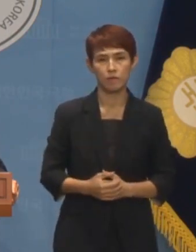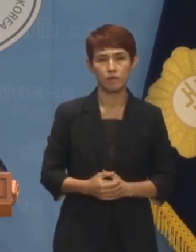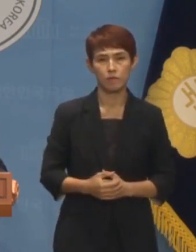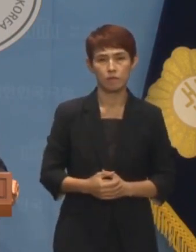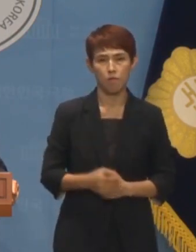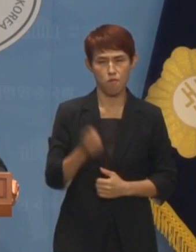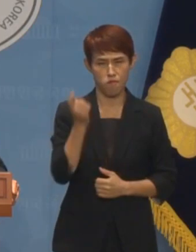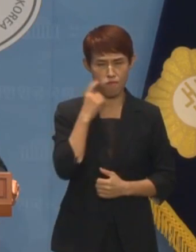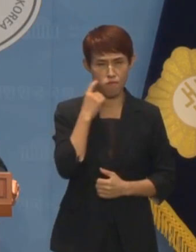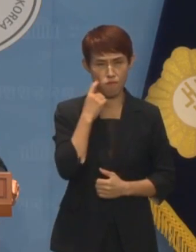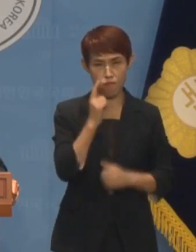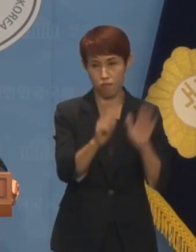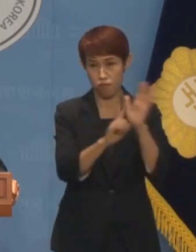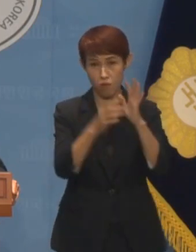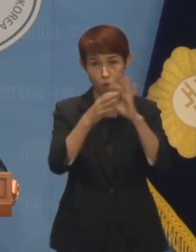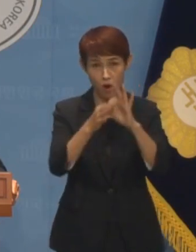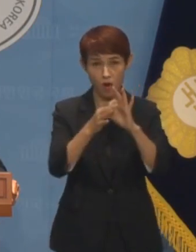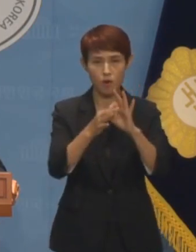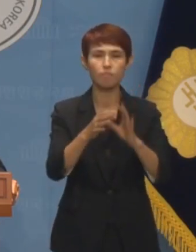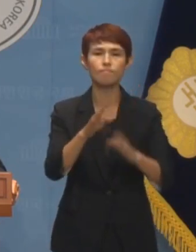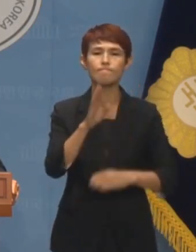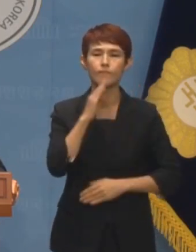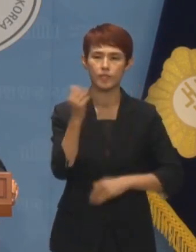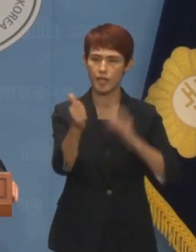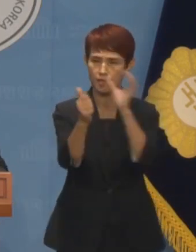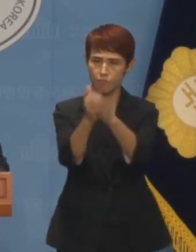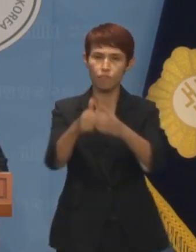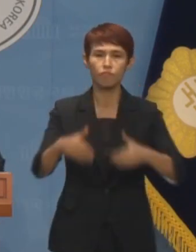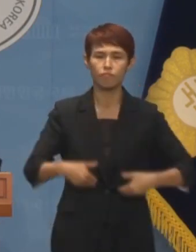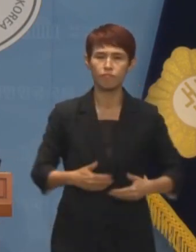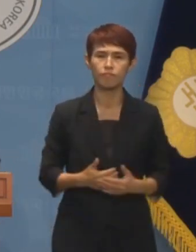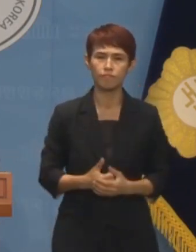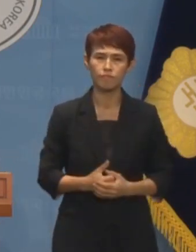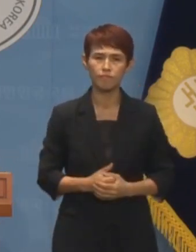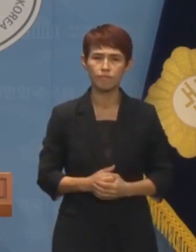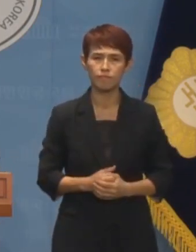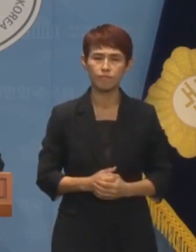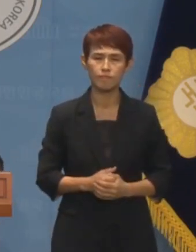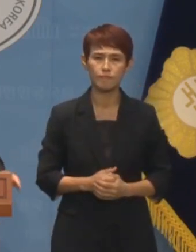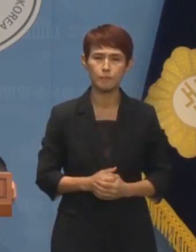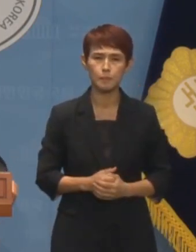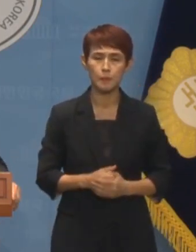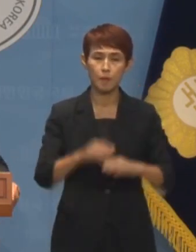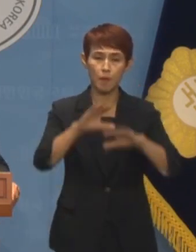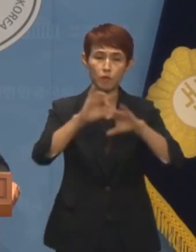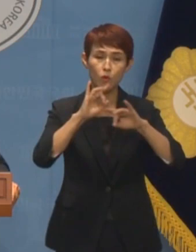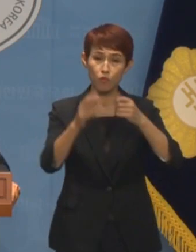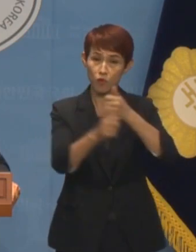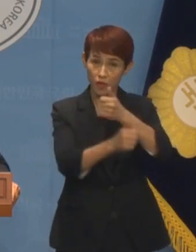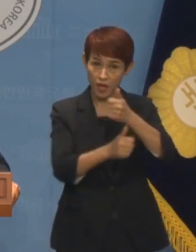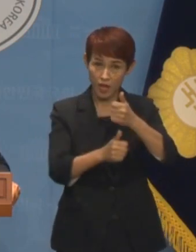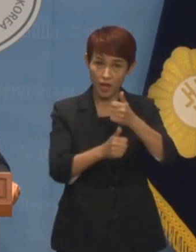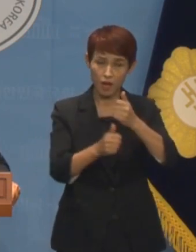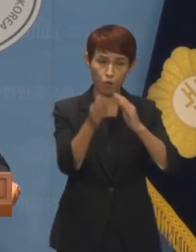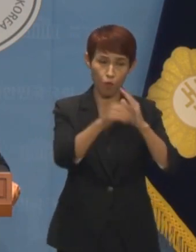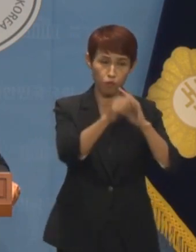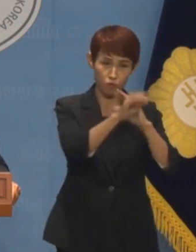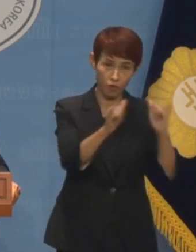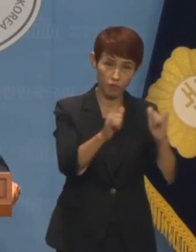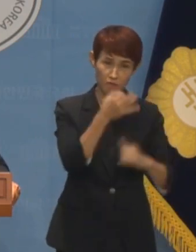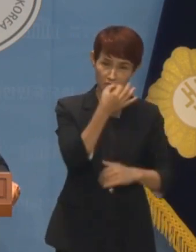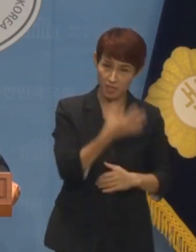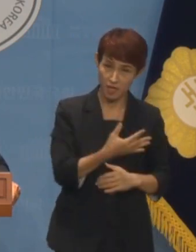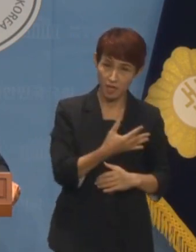허위사실 유포에 대해서는 반드시 책임을 져야 할 것입니다. 방통위 공무원들도 무너져가고 있다며